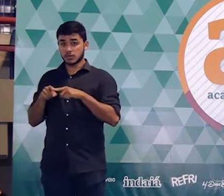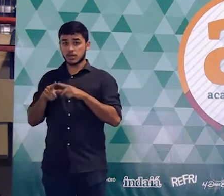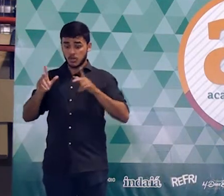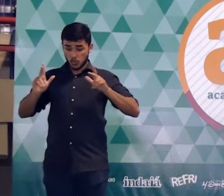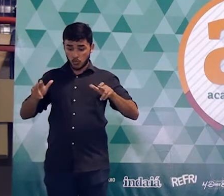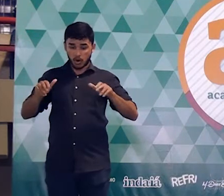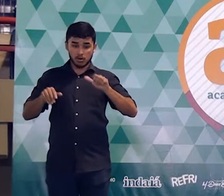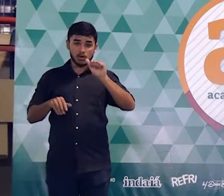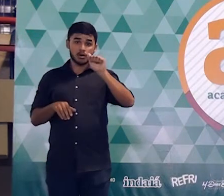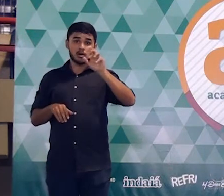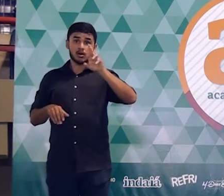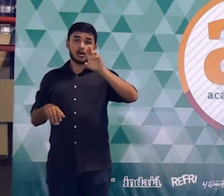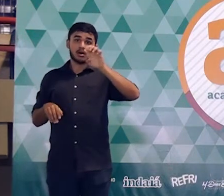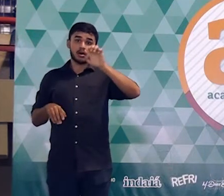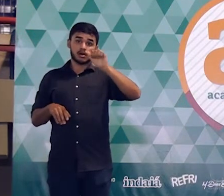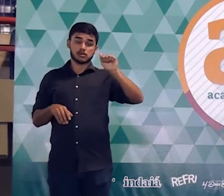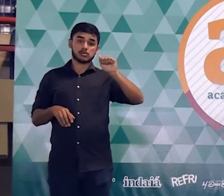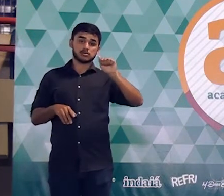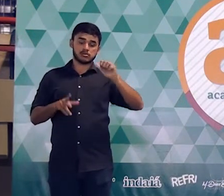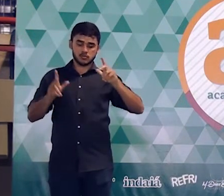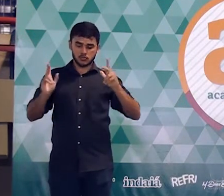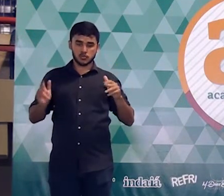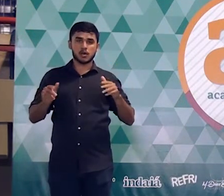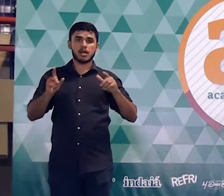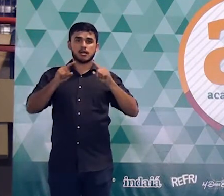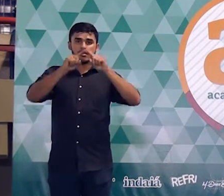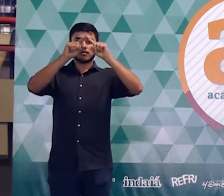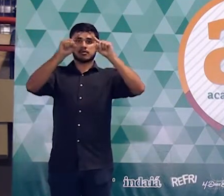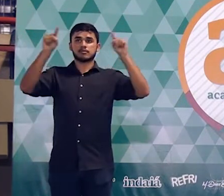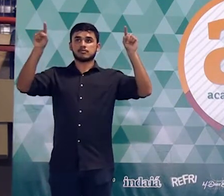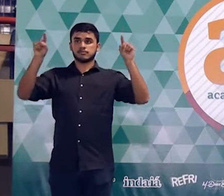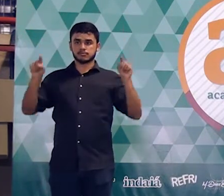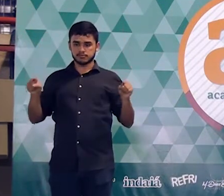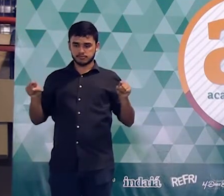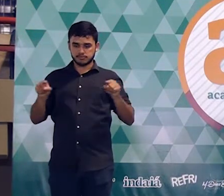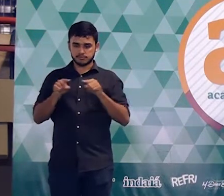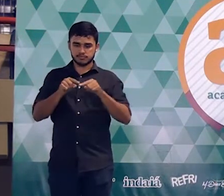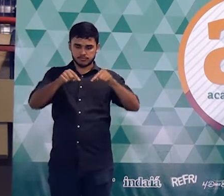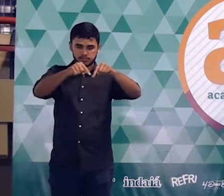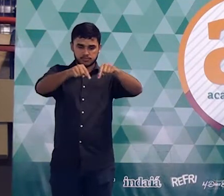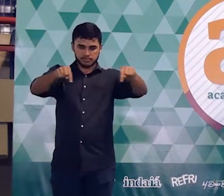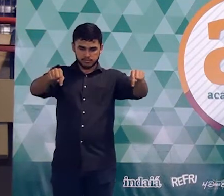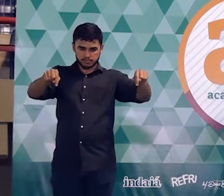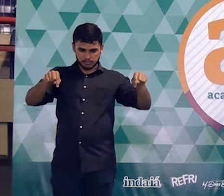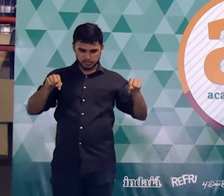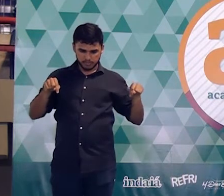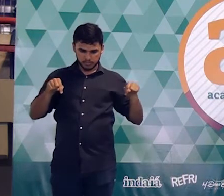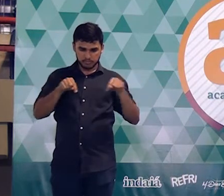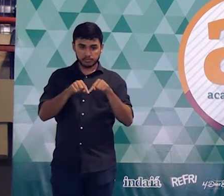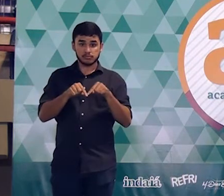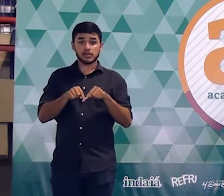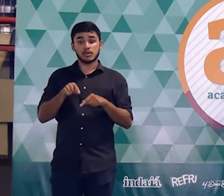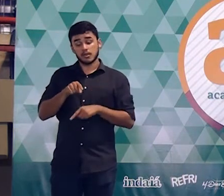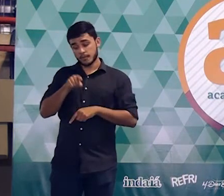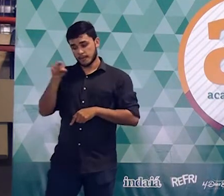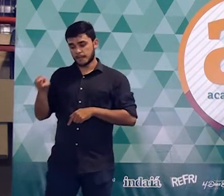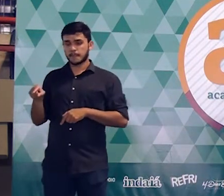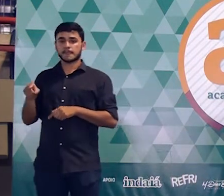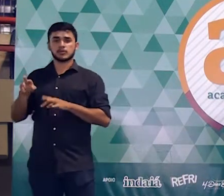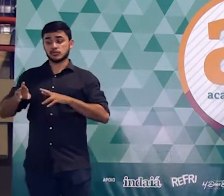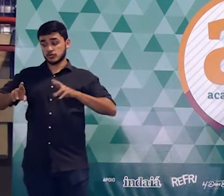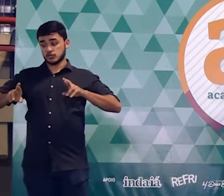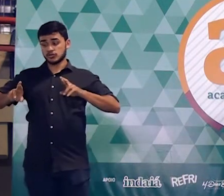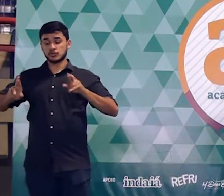conhecido, que é o formato de um retângulo, que é o que está na figura A, e o outro tem um formato não tão convencional, que é o que está